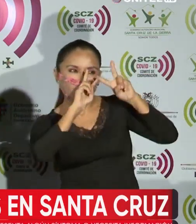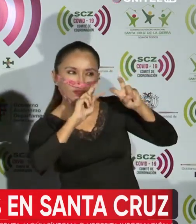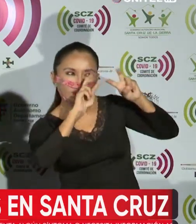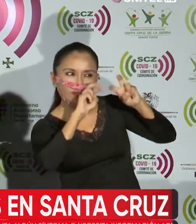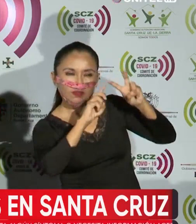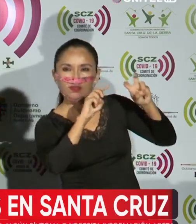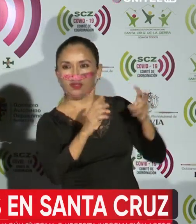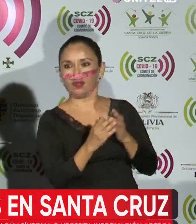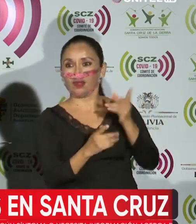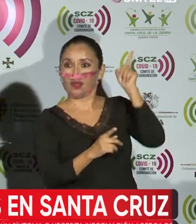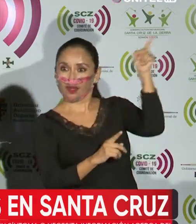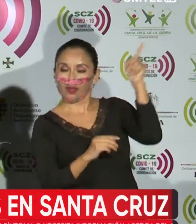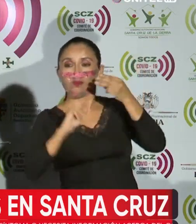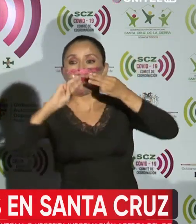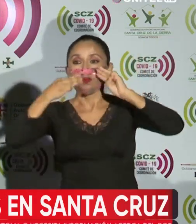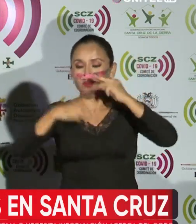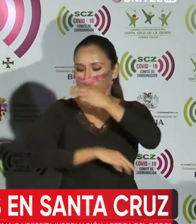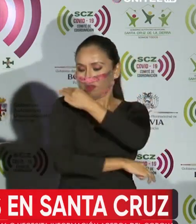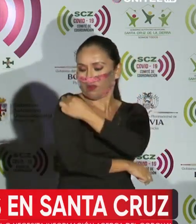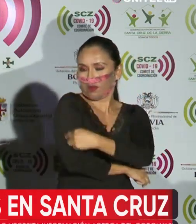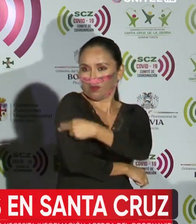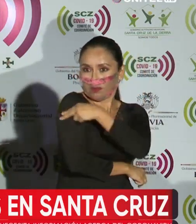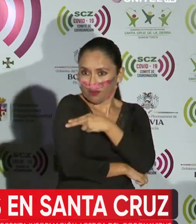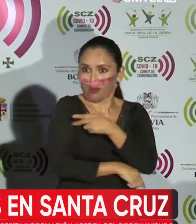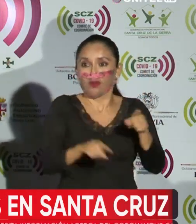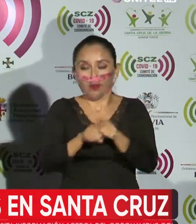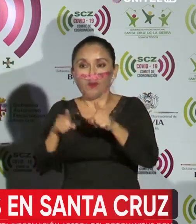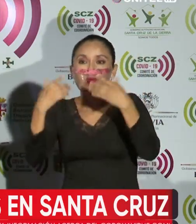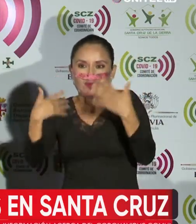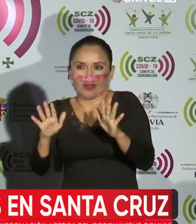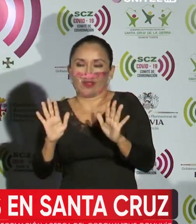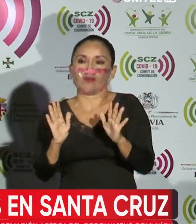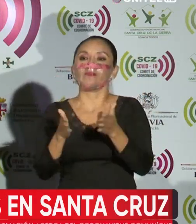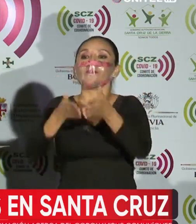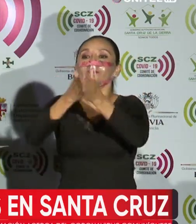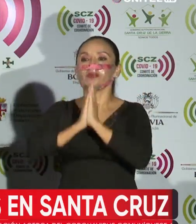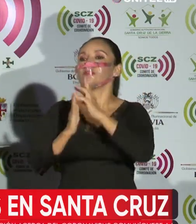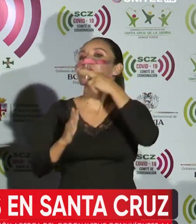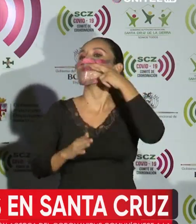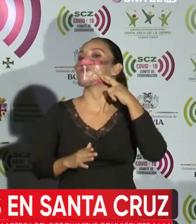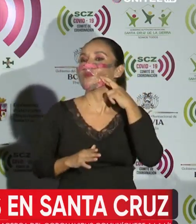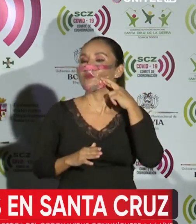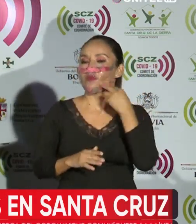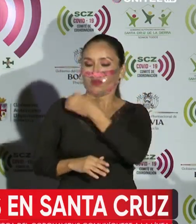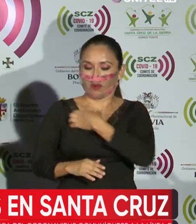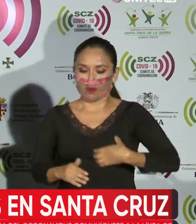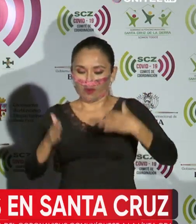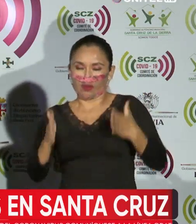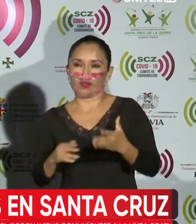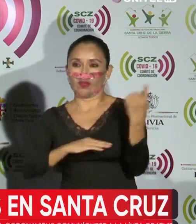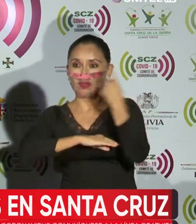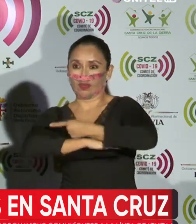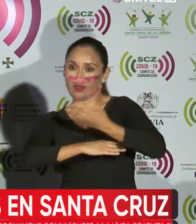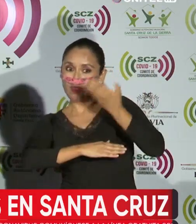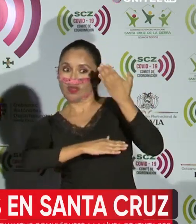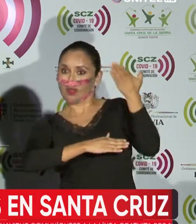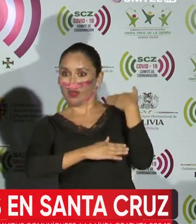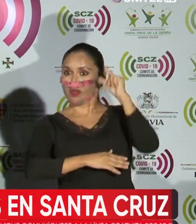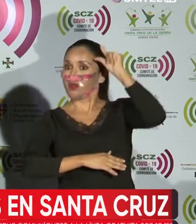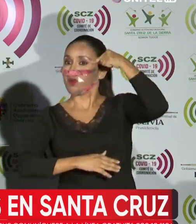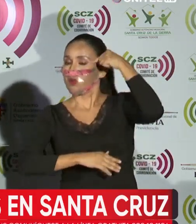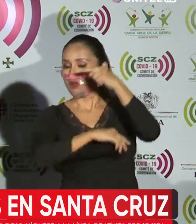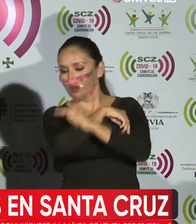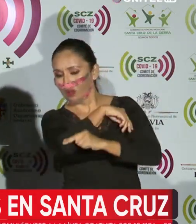del hospital de Montero, y tal como lo había solicitado el gobernador Rubén Costa hace días atrás, el gobierno